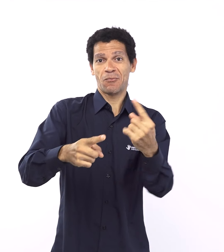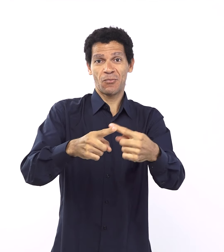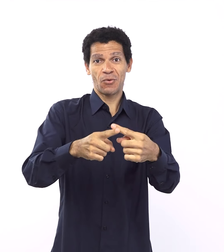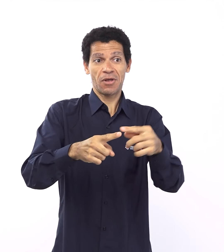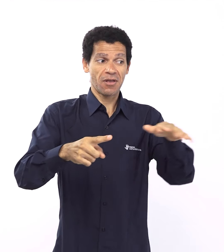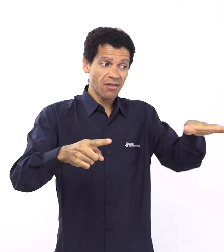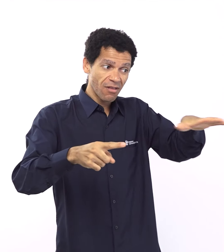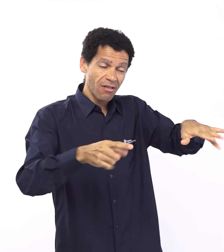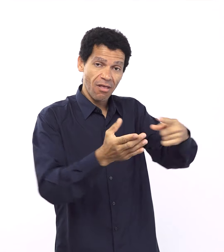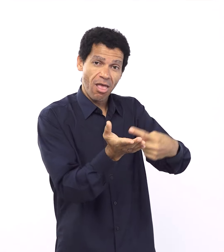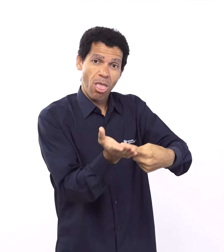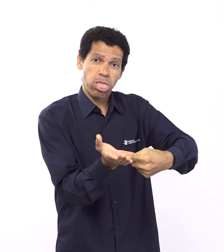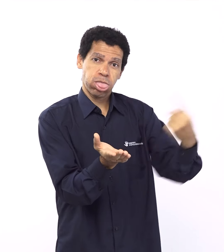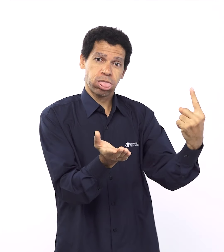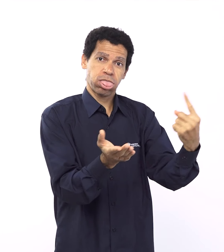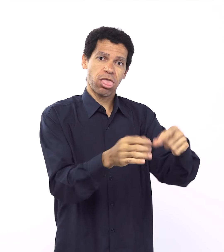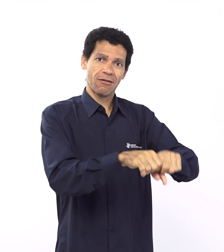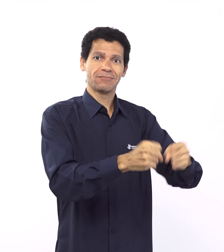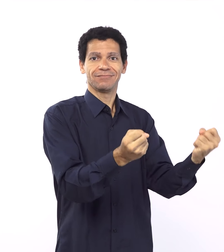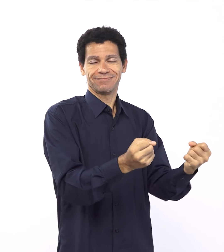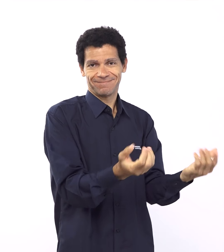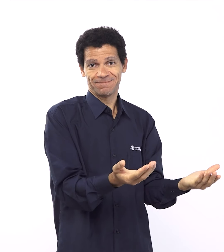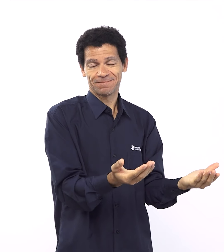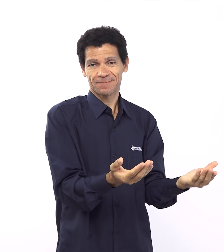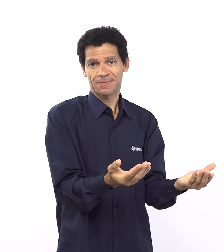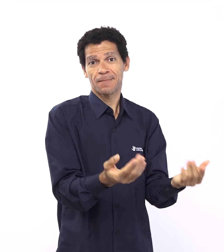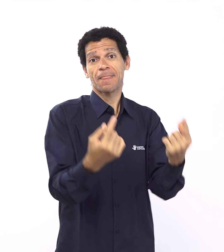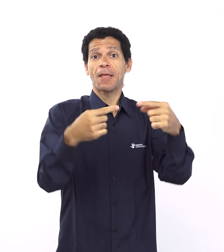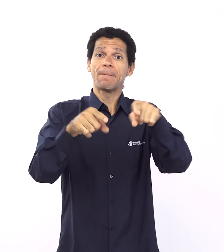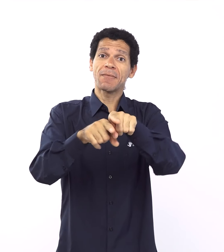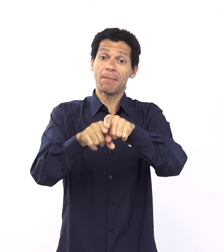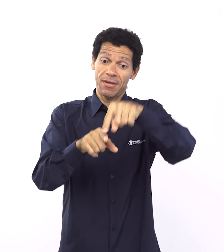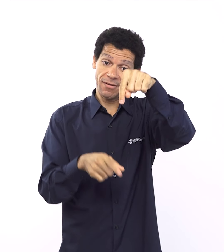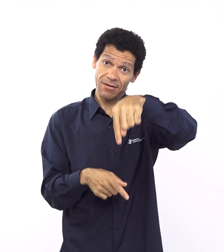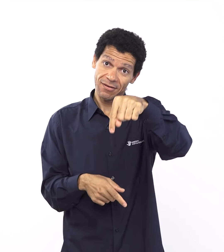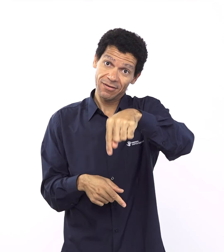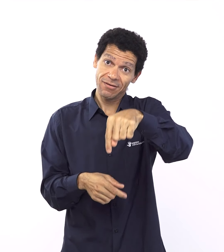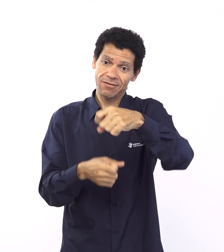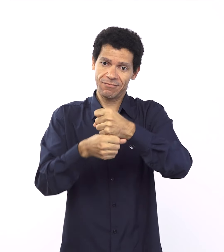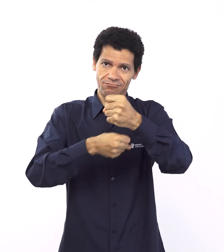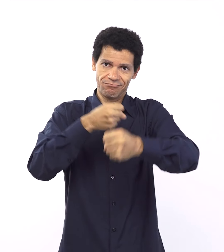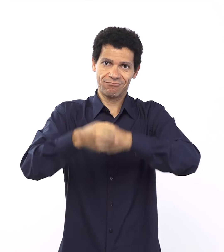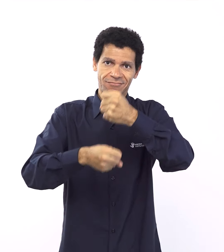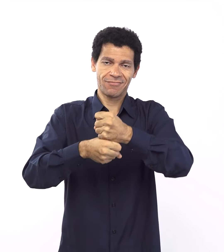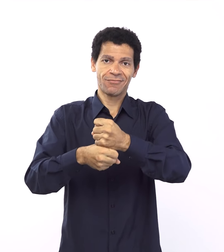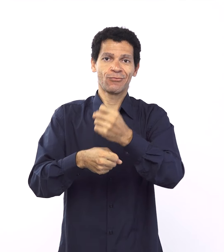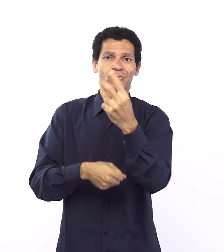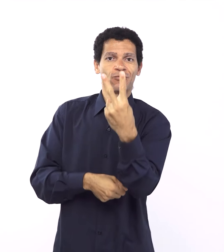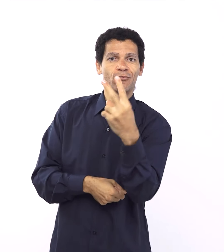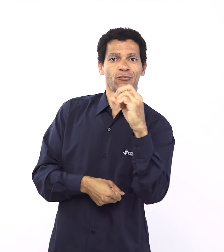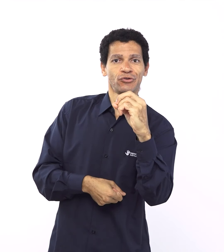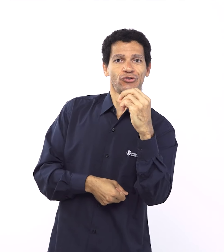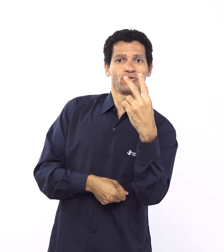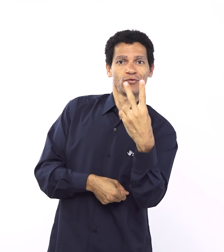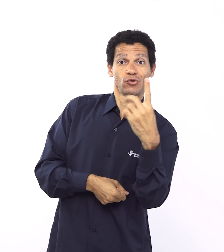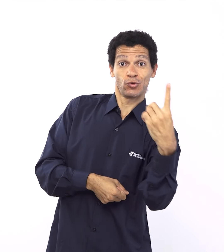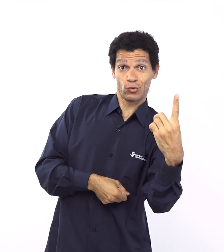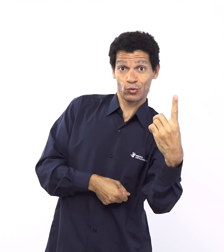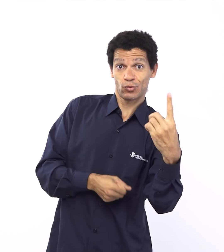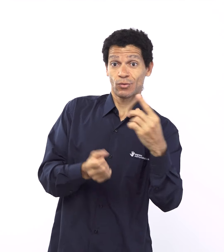Então, o tempo todo eu estou falando do recomeço do dilúvio e estou lembrando desse ano que tem tudo a ver com essa época nossa aqui, né?